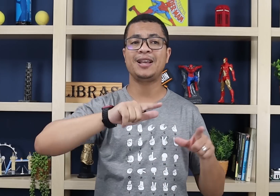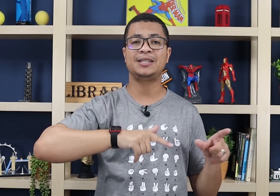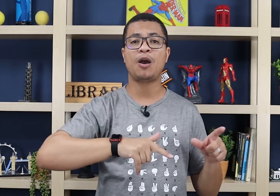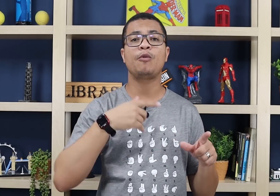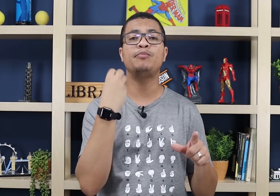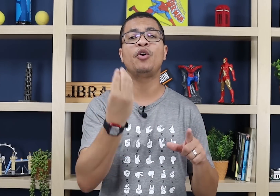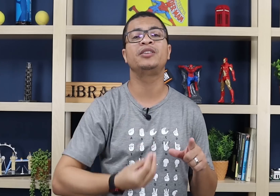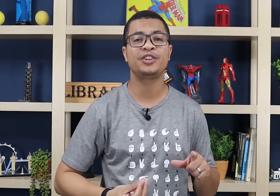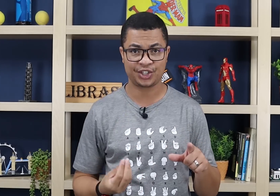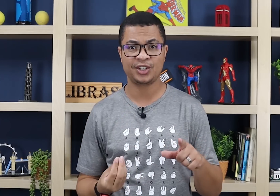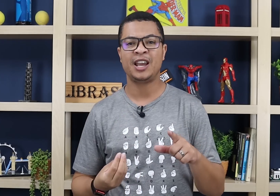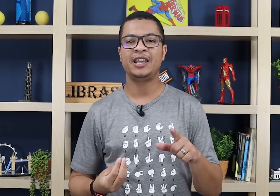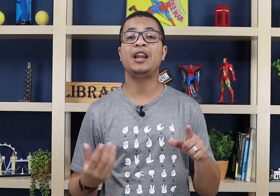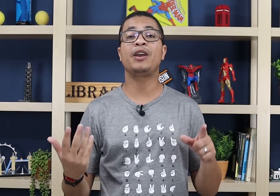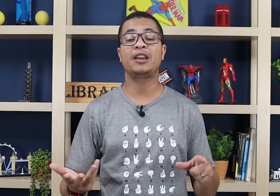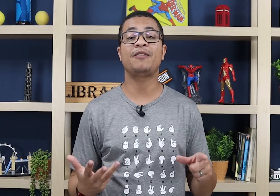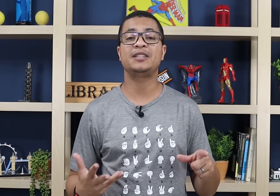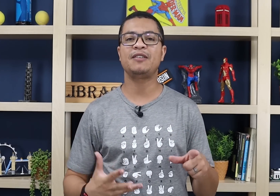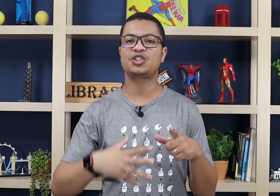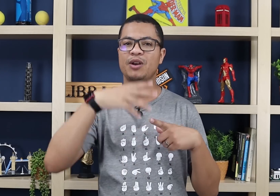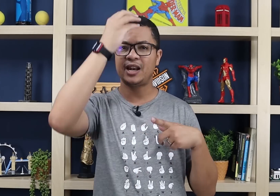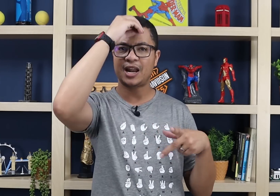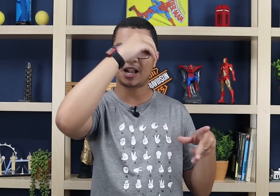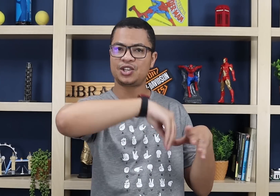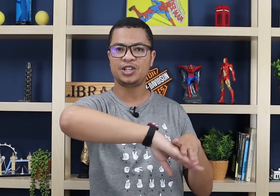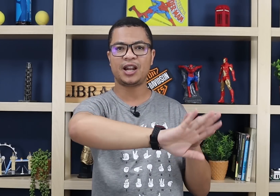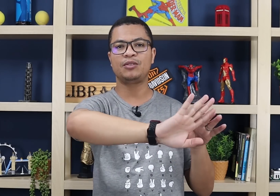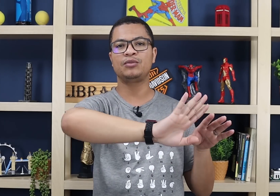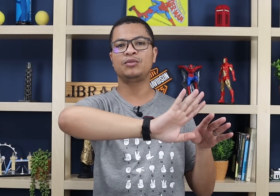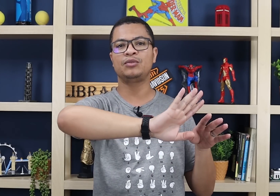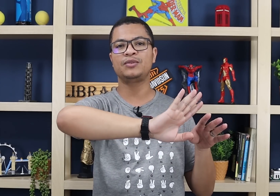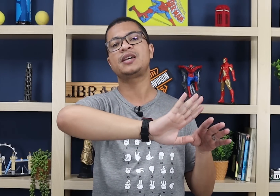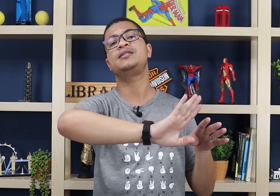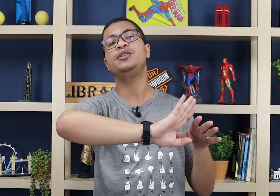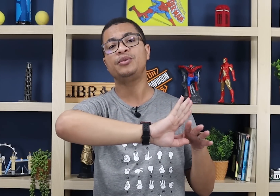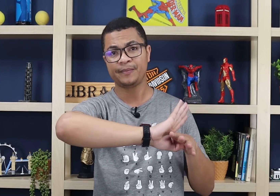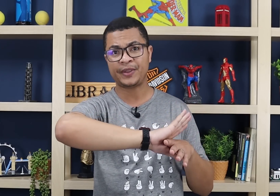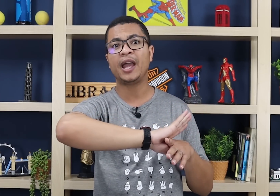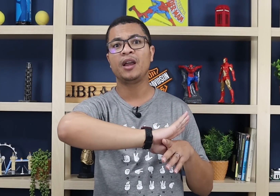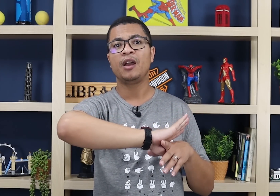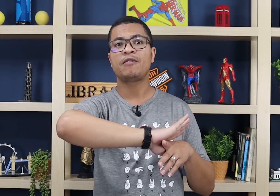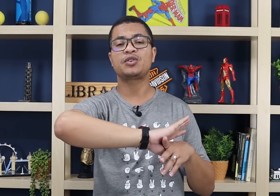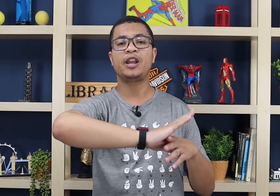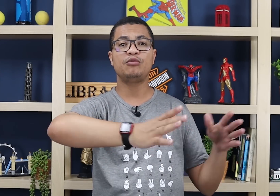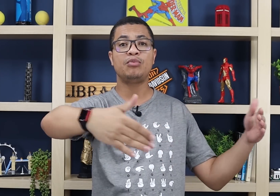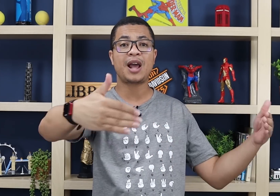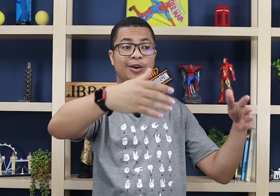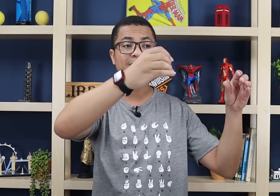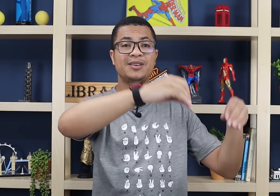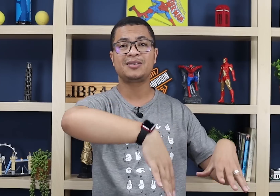esse sinal como importante. E aí, o que que ele vai fazer? Vai jogar ele lá na caixinha lá do esquecido, né? Vai jogar ele no buraco do esquecimento.